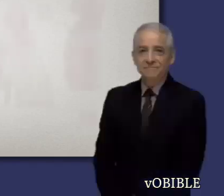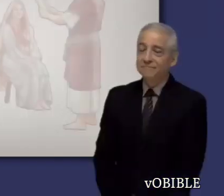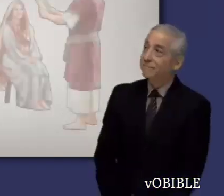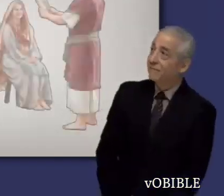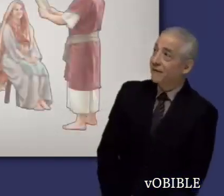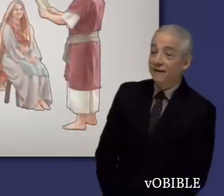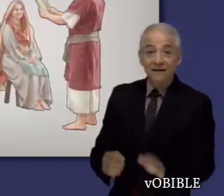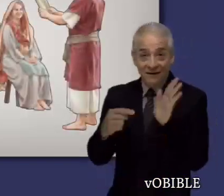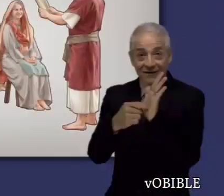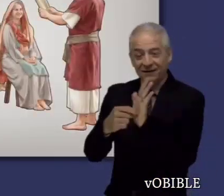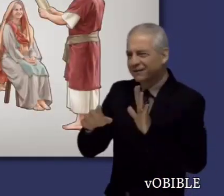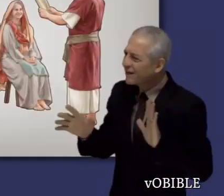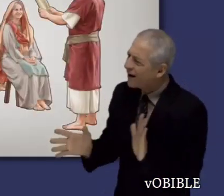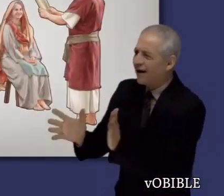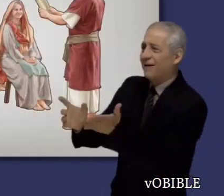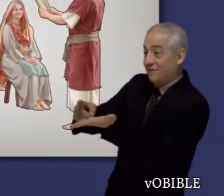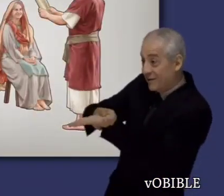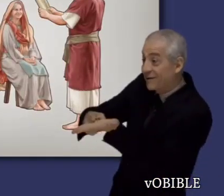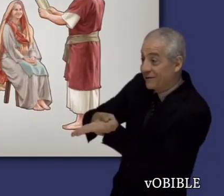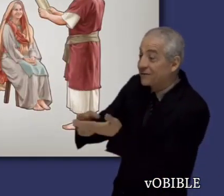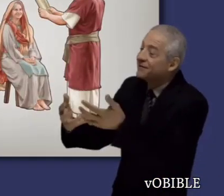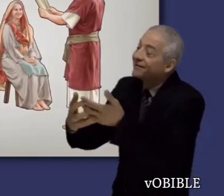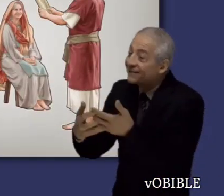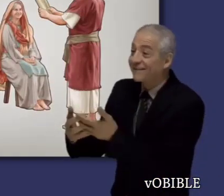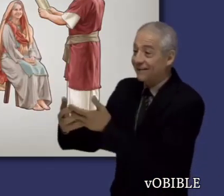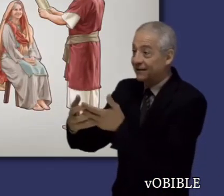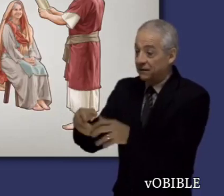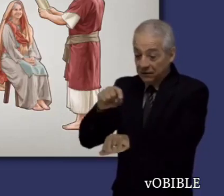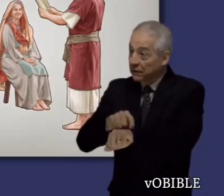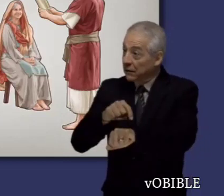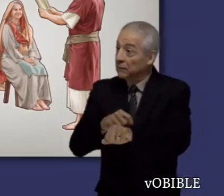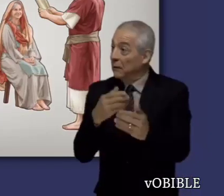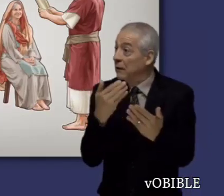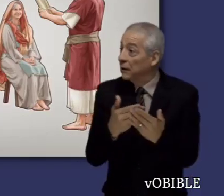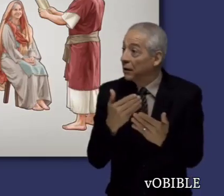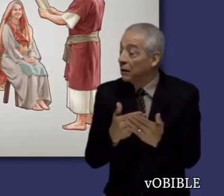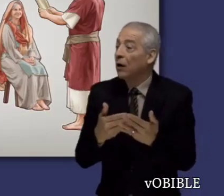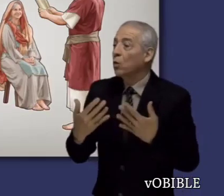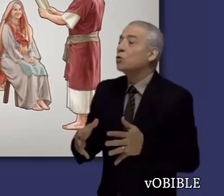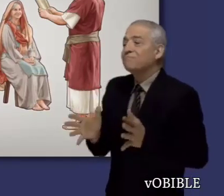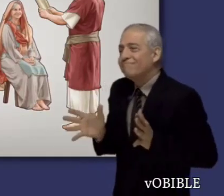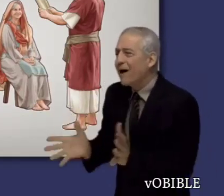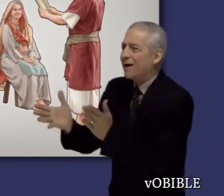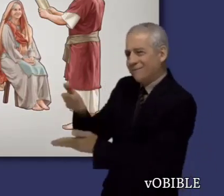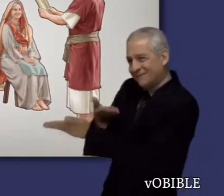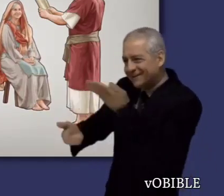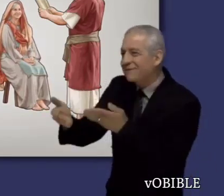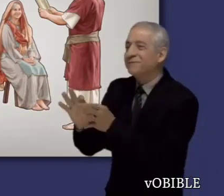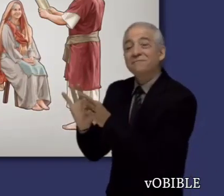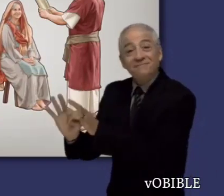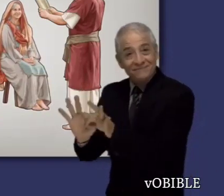El capítulo 10 dice que los seguidores de Cristo deben reunirse con regularidad para animarse unos a otros,